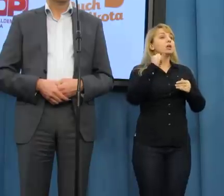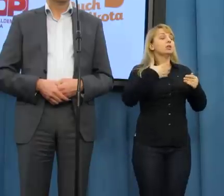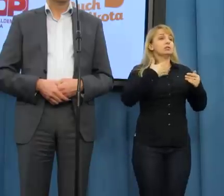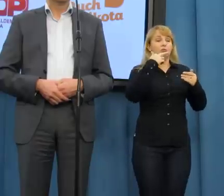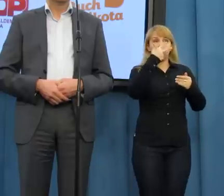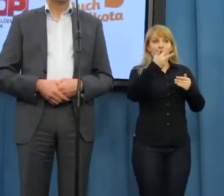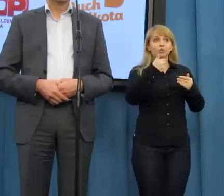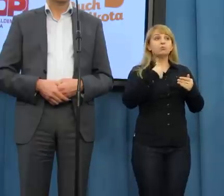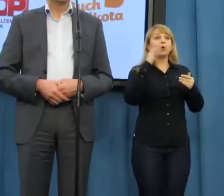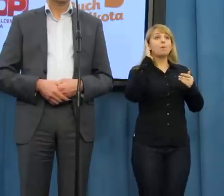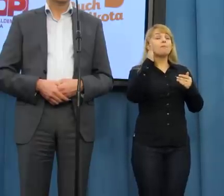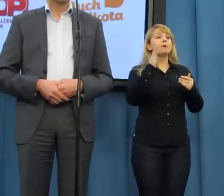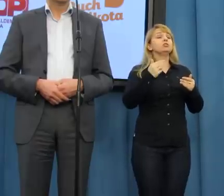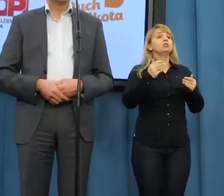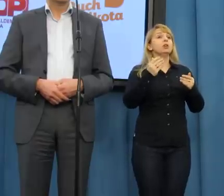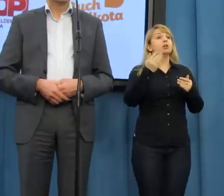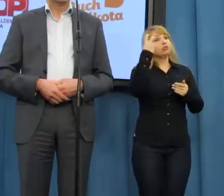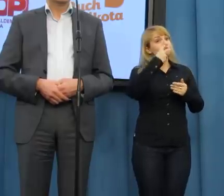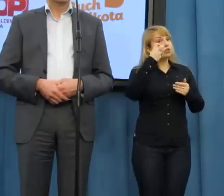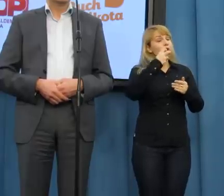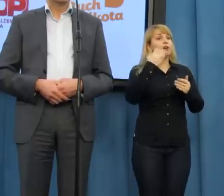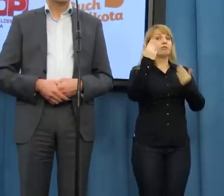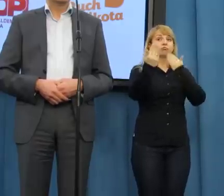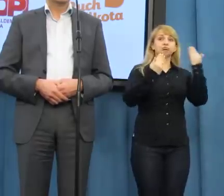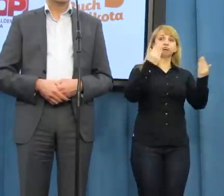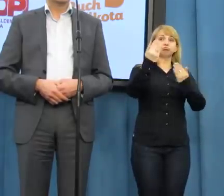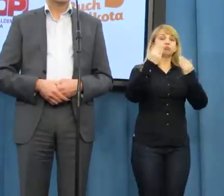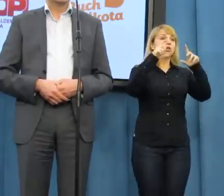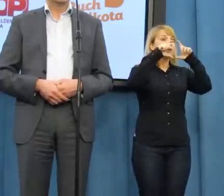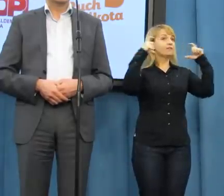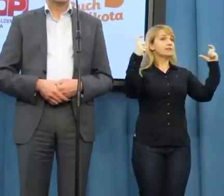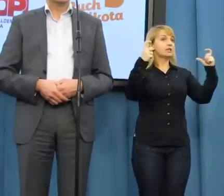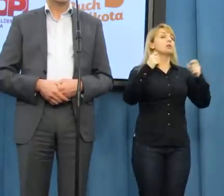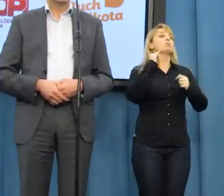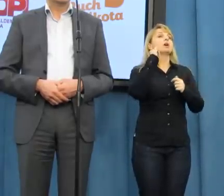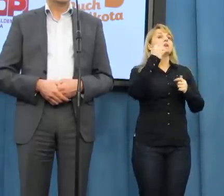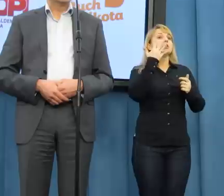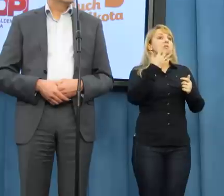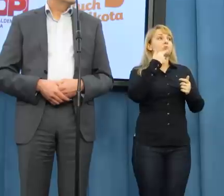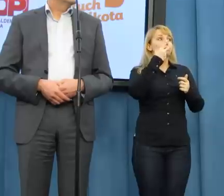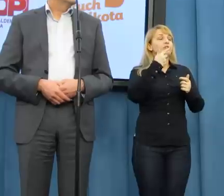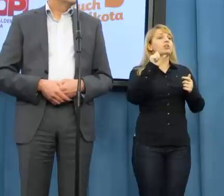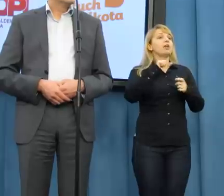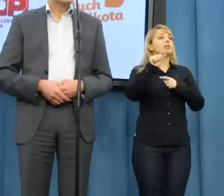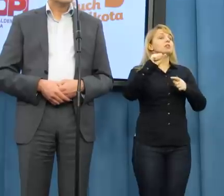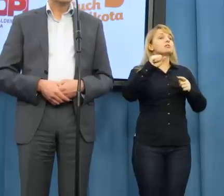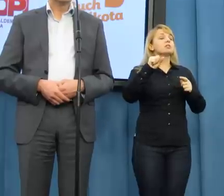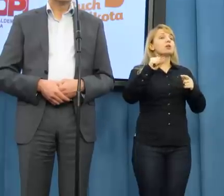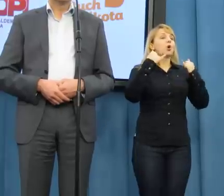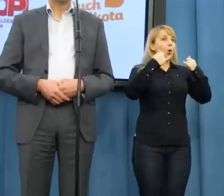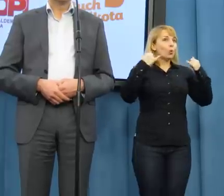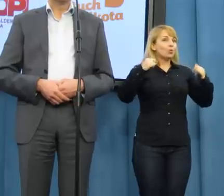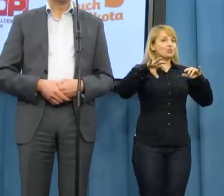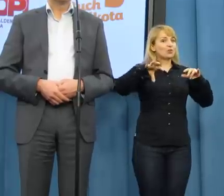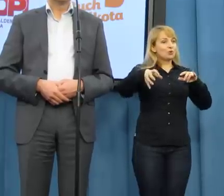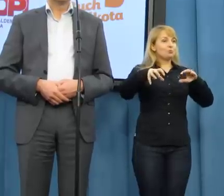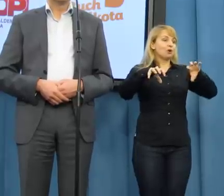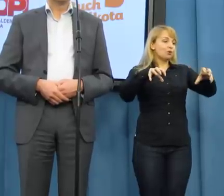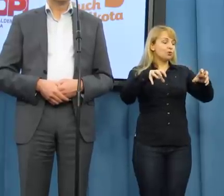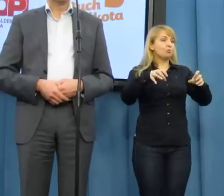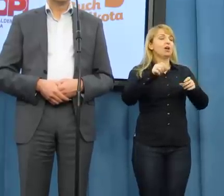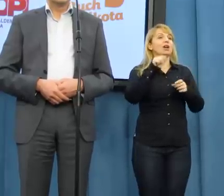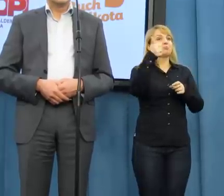i burzliwą debatę w Sejmie jakieś dwa miesiące temu, bo mamy do czynienia w tej chwili z dwoma ciałami. Jedno ciało to jest